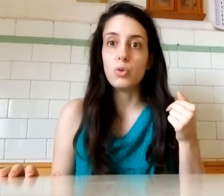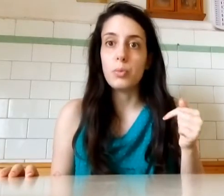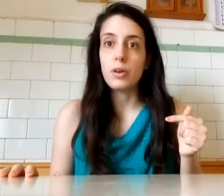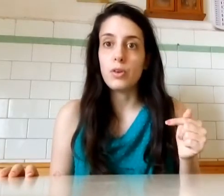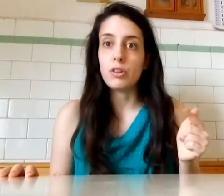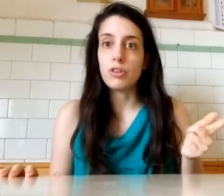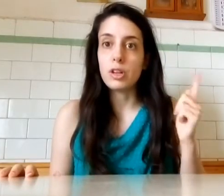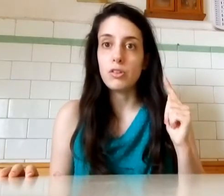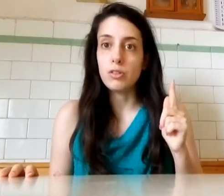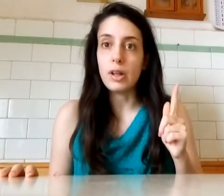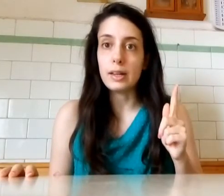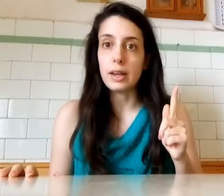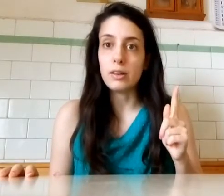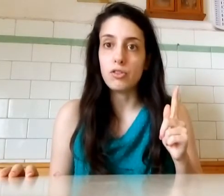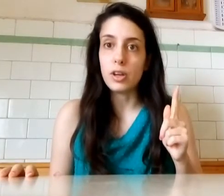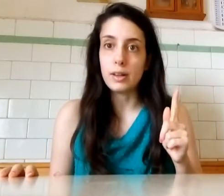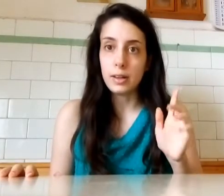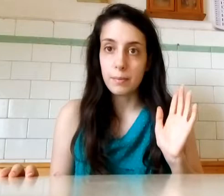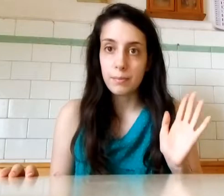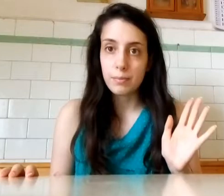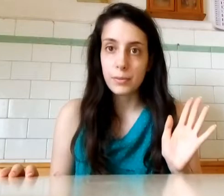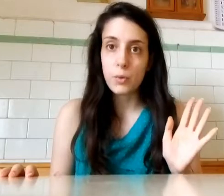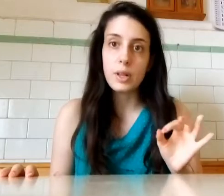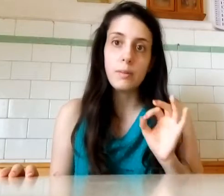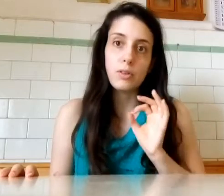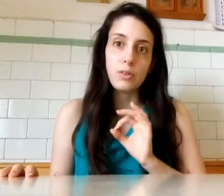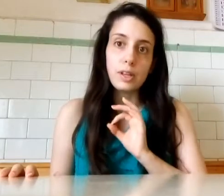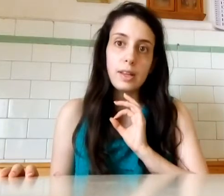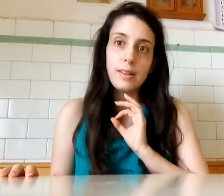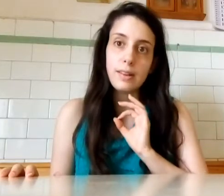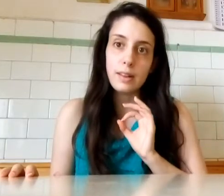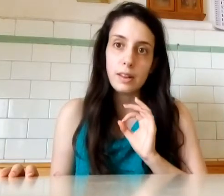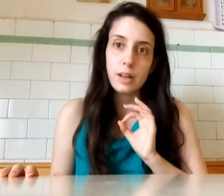superiore A certa Altra gente Quindi mi sono stata Zitta